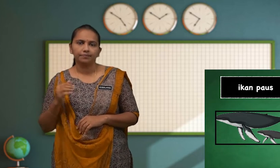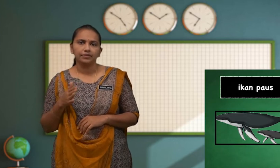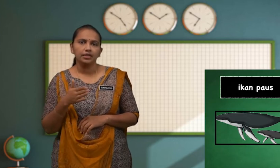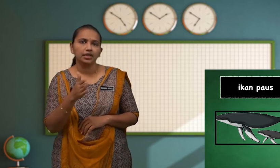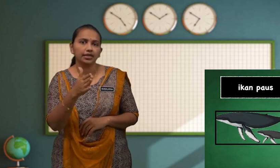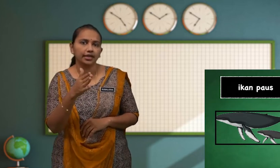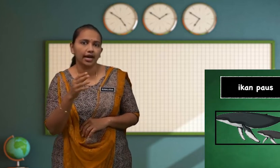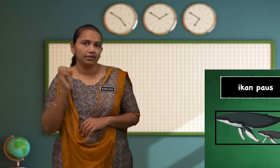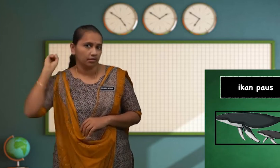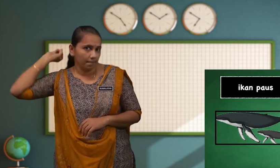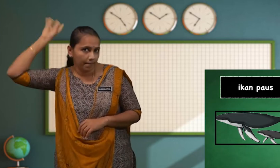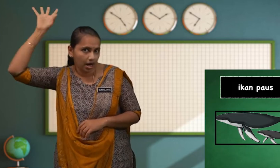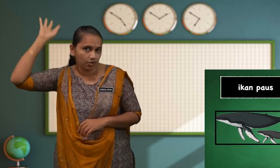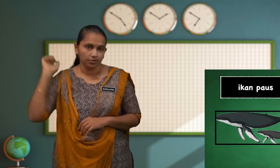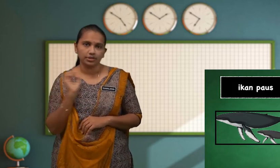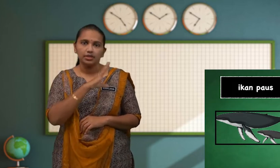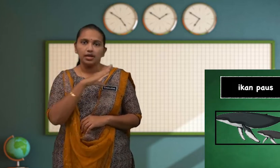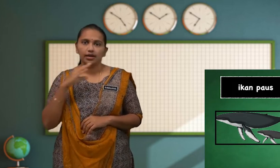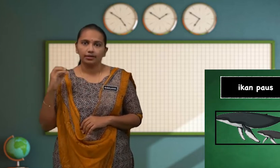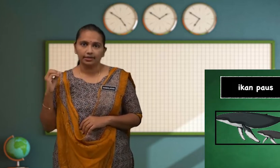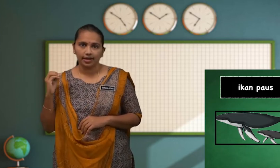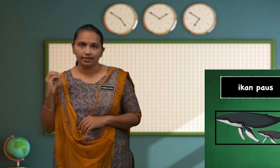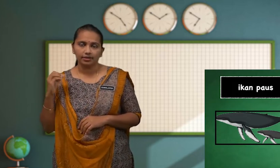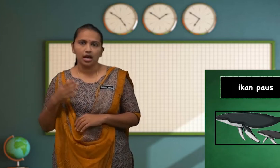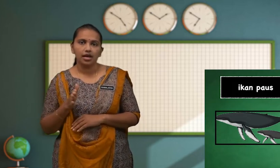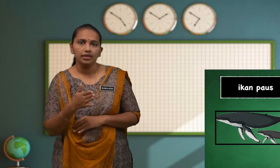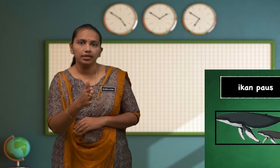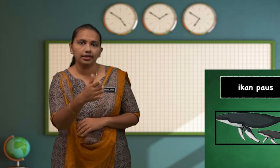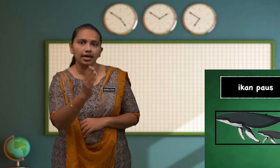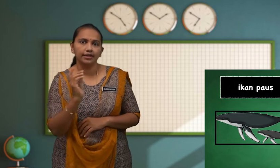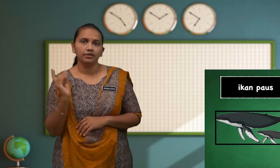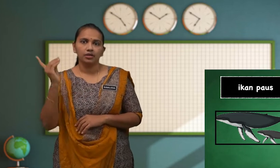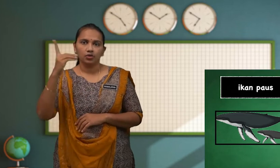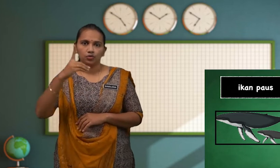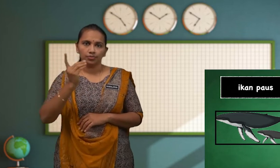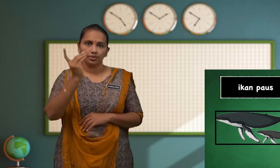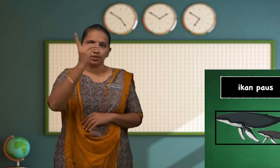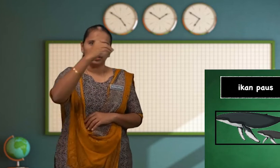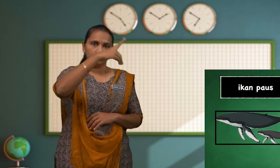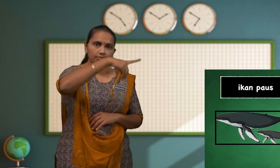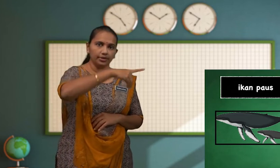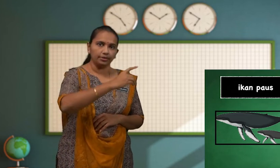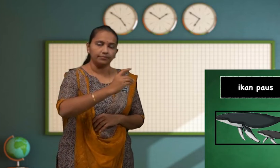Ikan Ikan Ikan Paus Dan Ikan Lumba Lumba